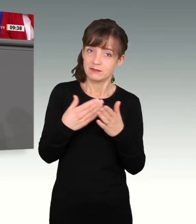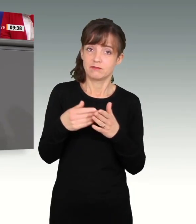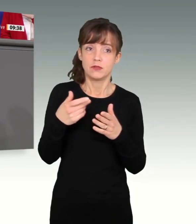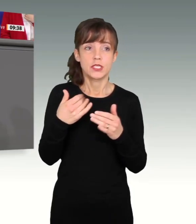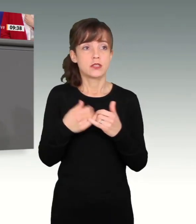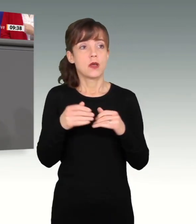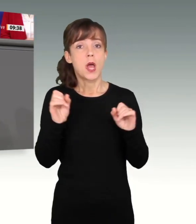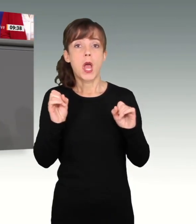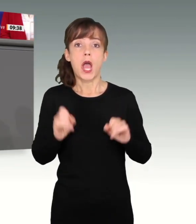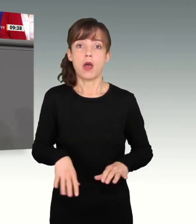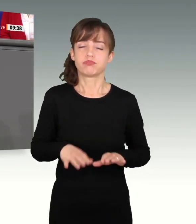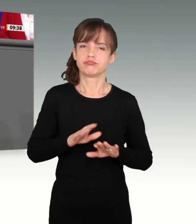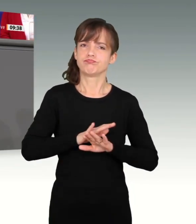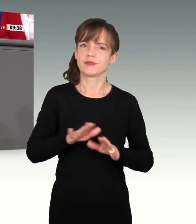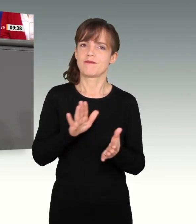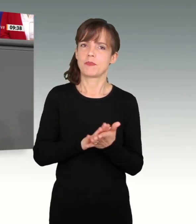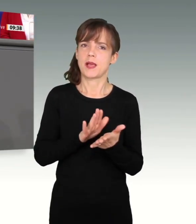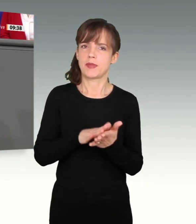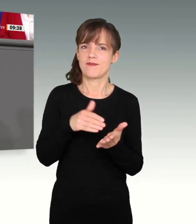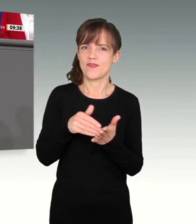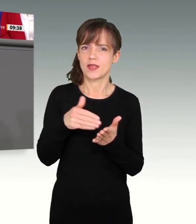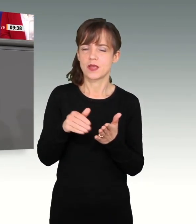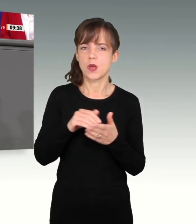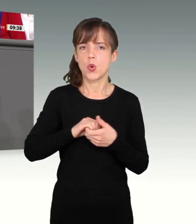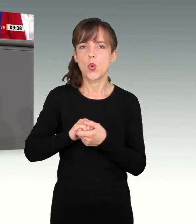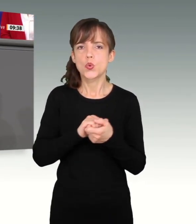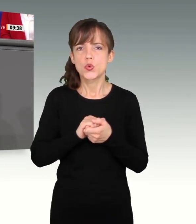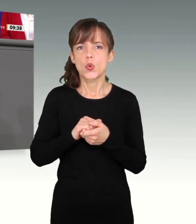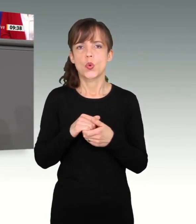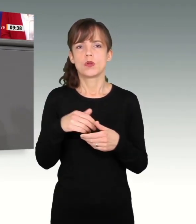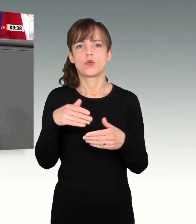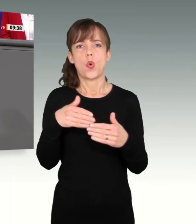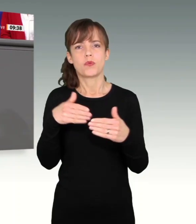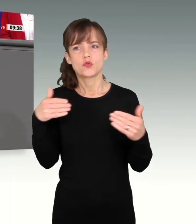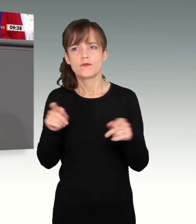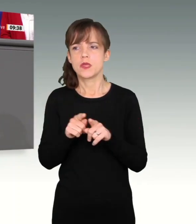aufkündigen. Diesen breiten Konsens sollte jetzt die Union in der Opposition nicht aufkündigen.